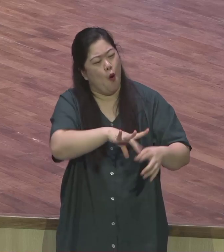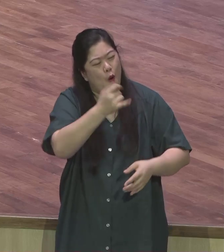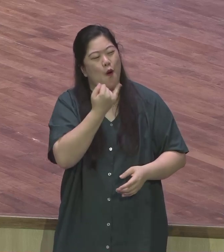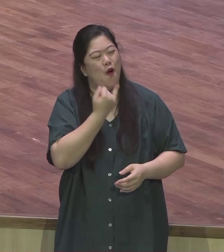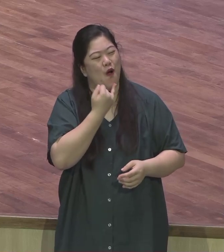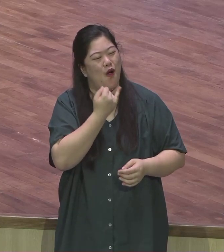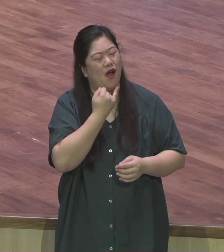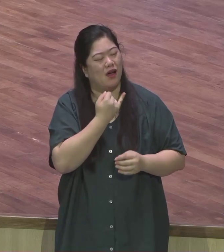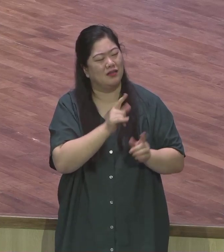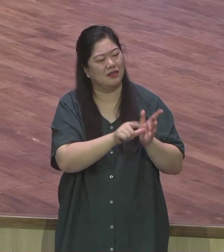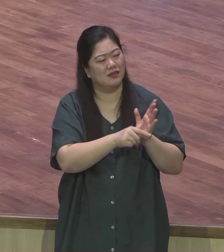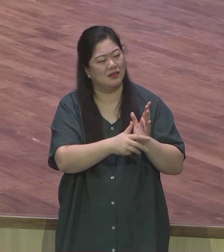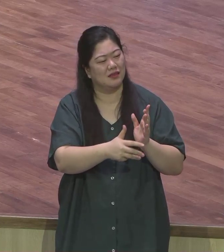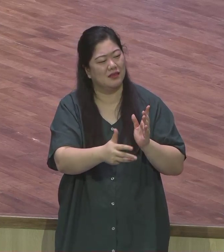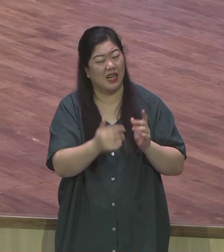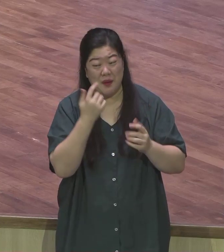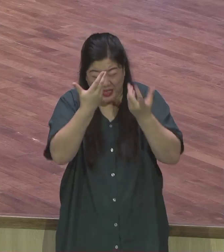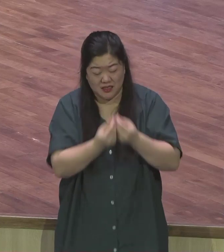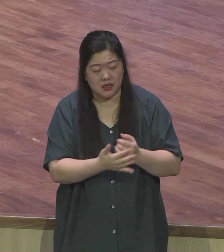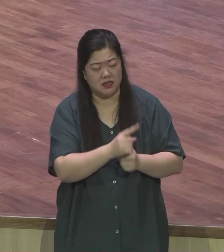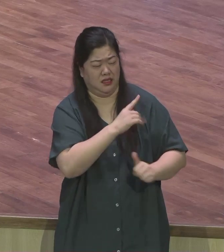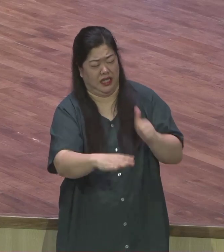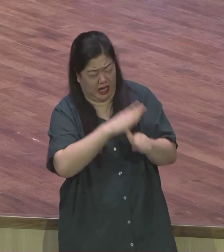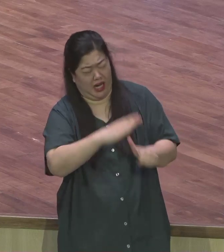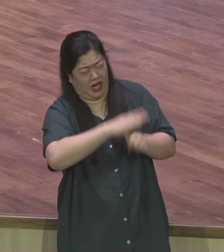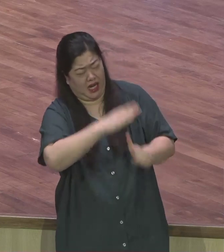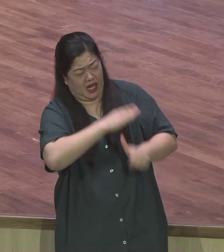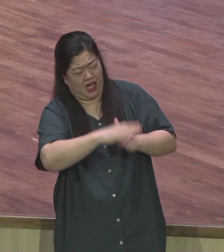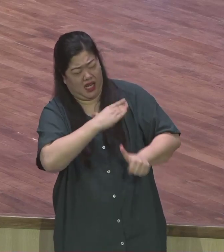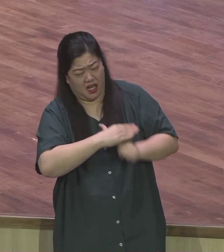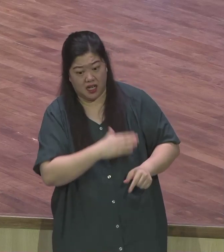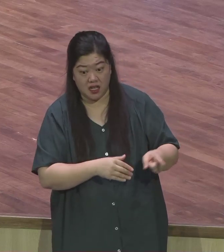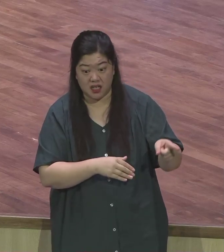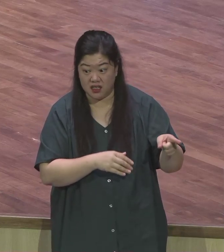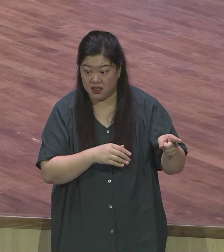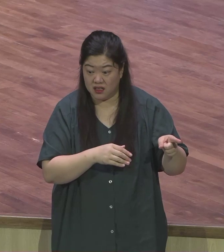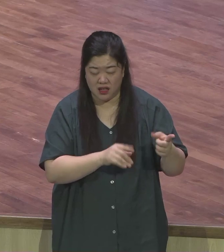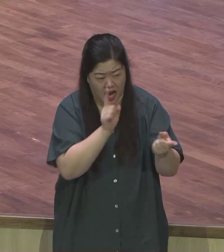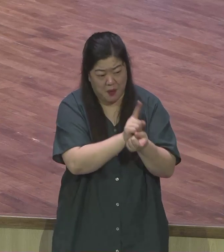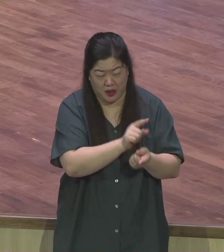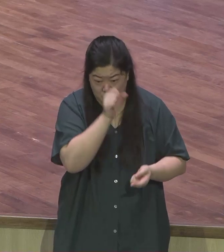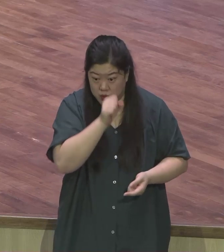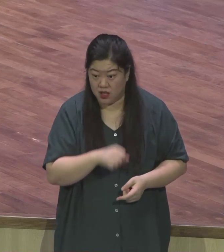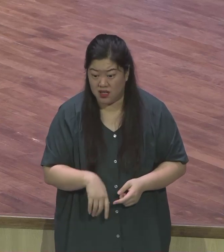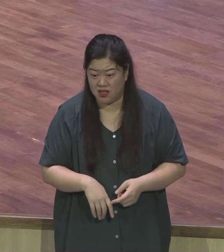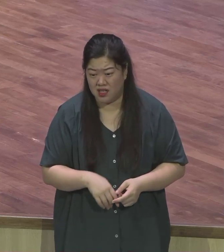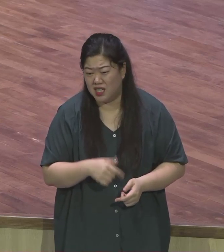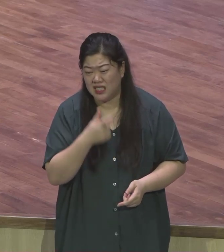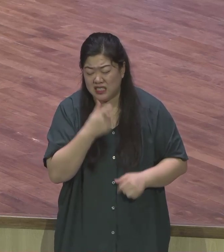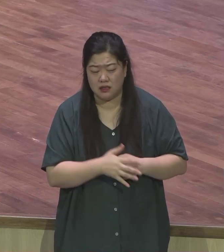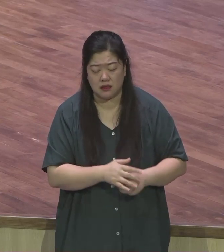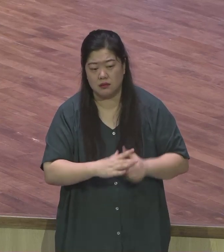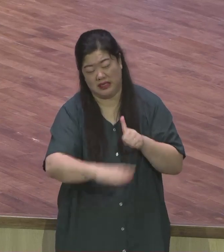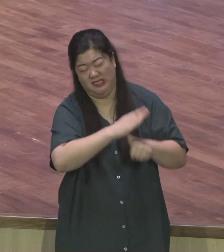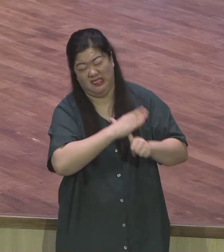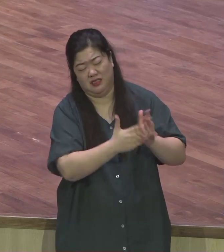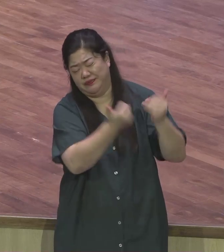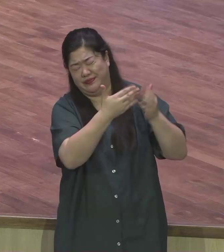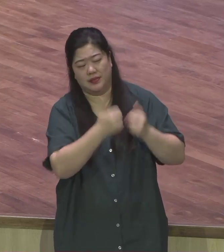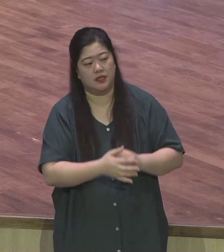사실 잘 안 만나고 싶거든요 야 좀 안 붙였으면 좋겠다 오늘 좀 가다가 부딪히지 않았으면 좋겠다 더 잘 만납니다 여러분